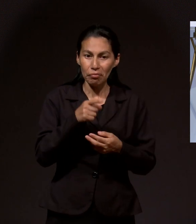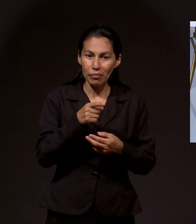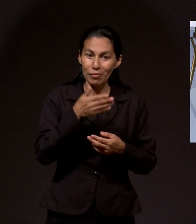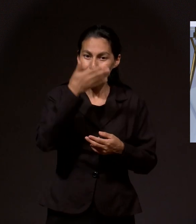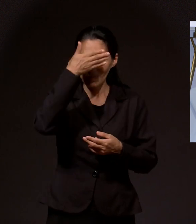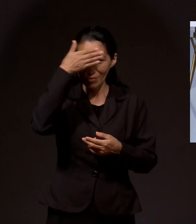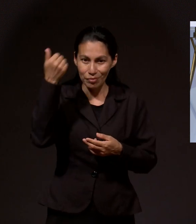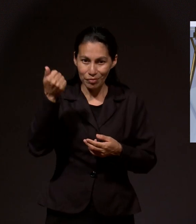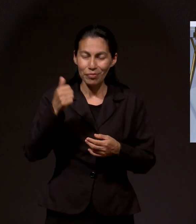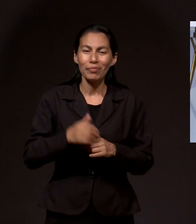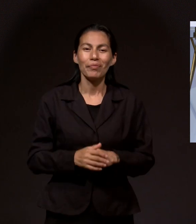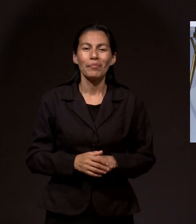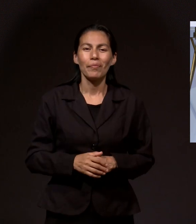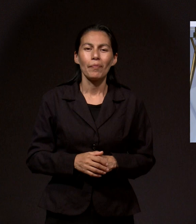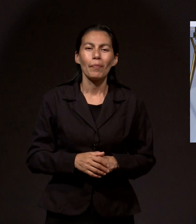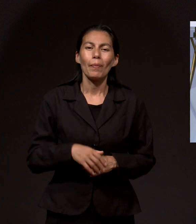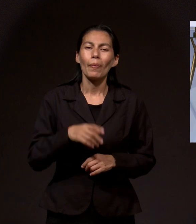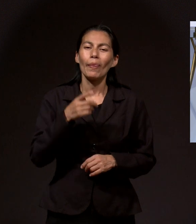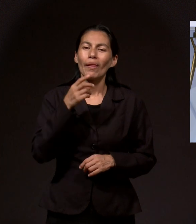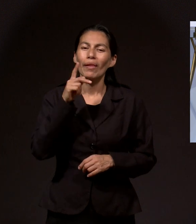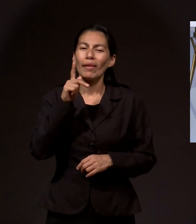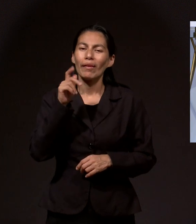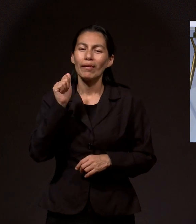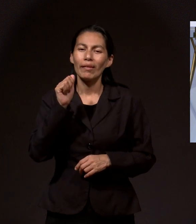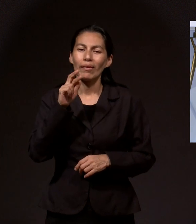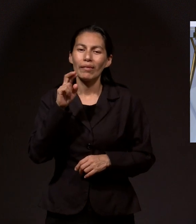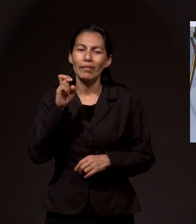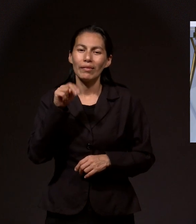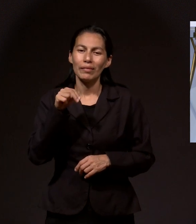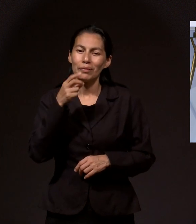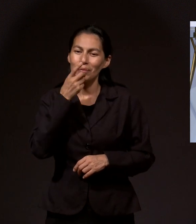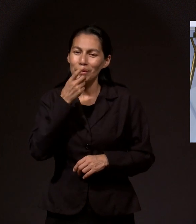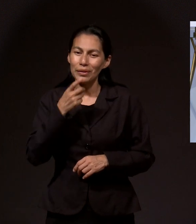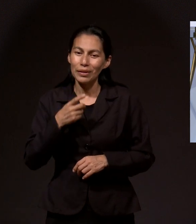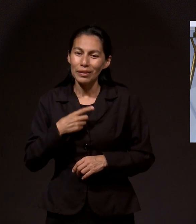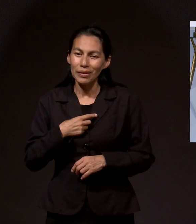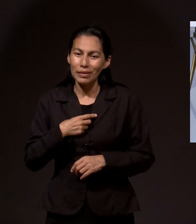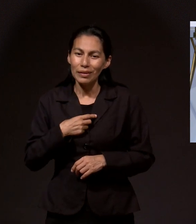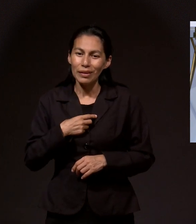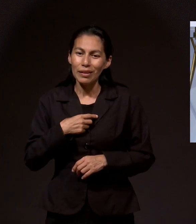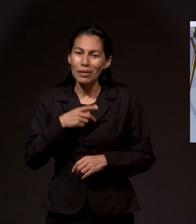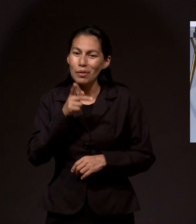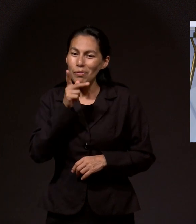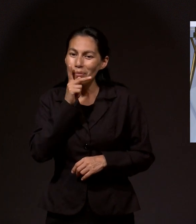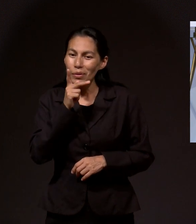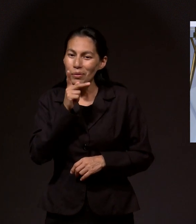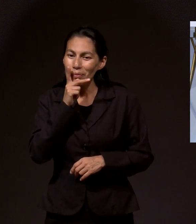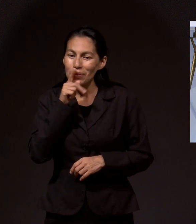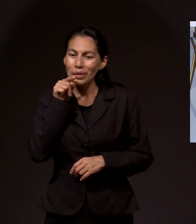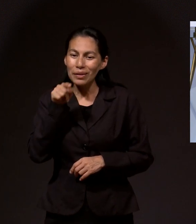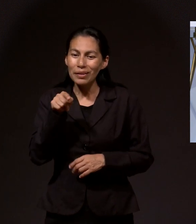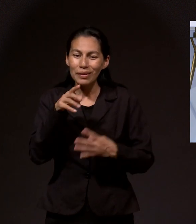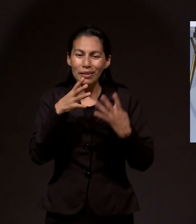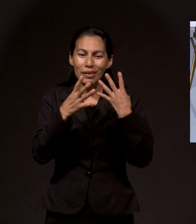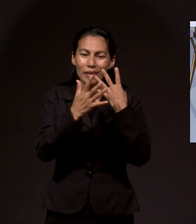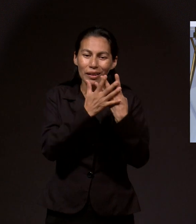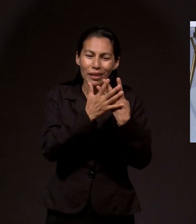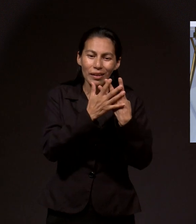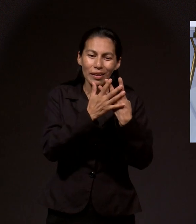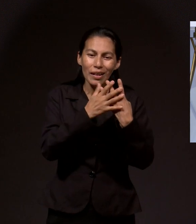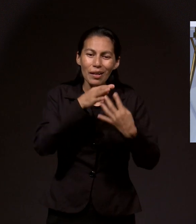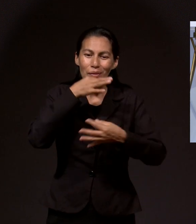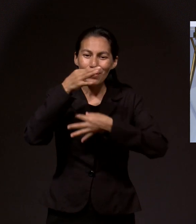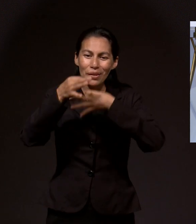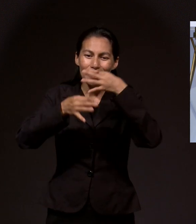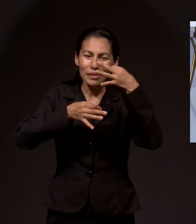resulta que Karen me está mencionando que en la cárcel su papá está predicando la palabra de